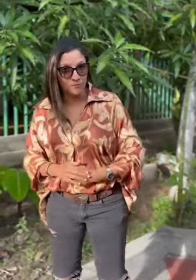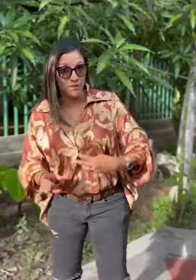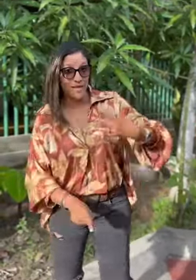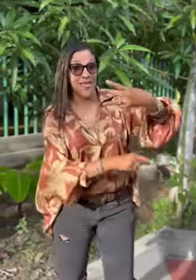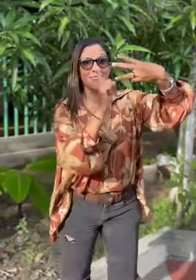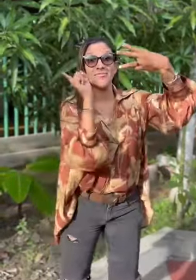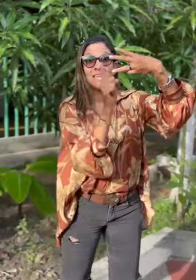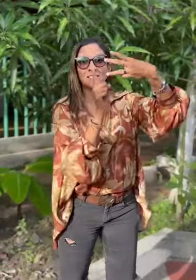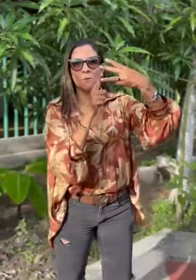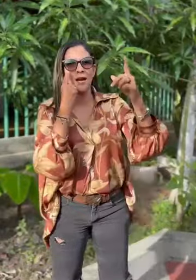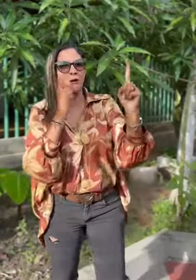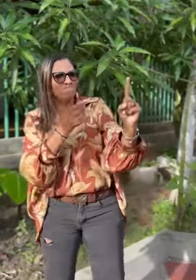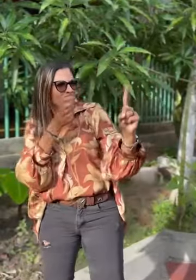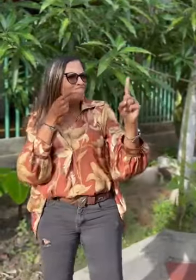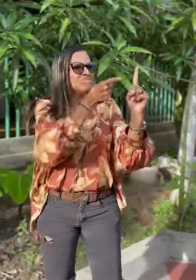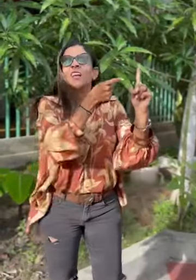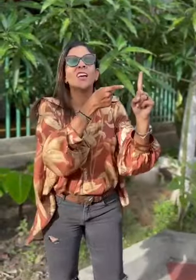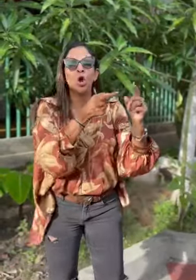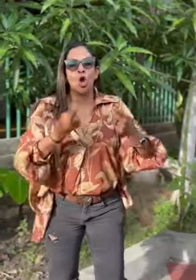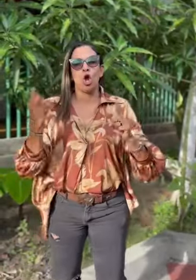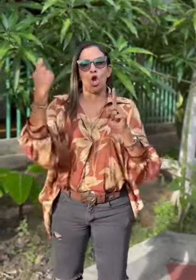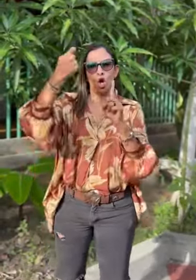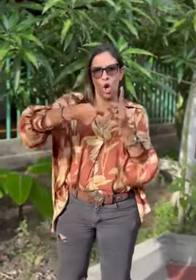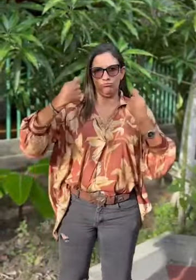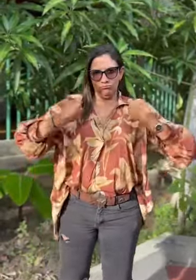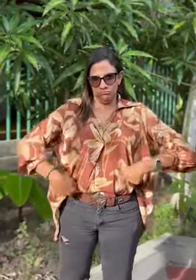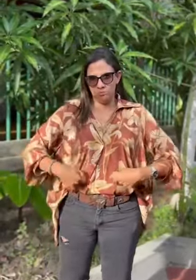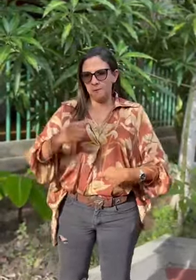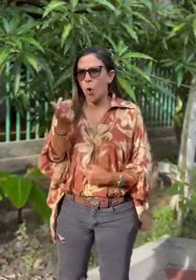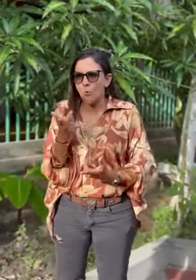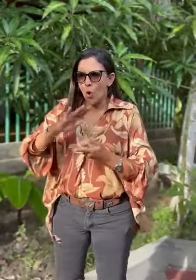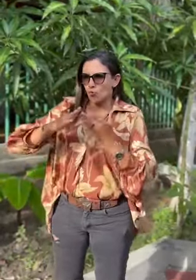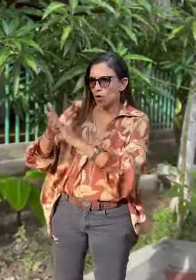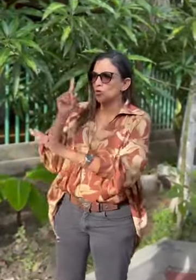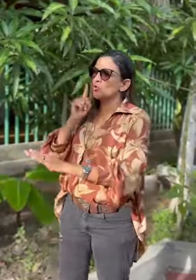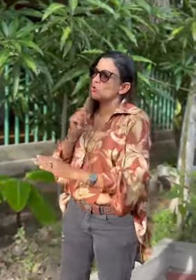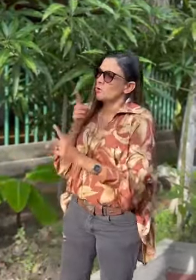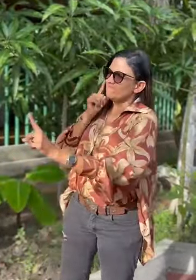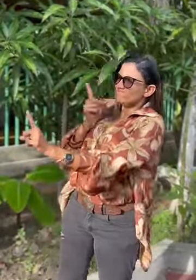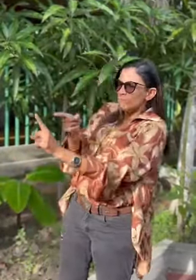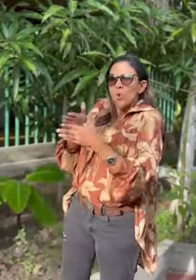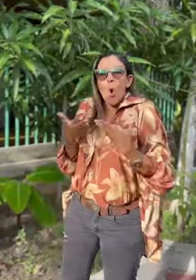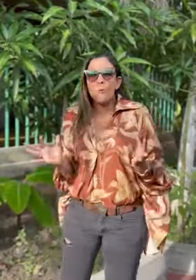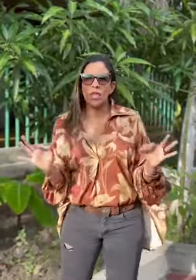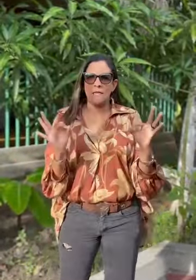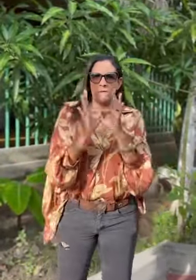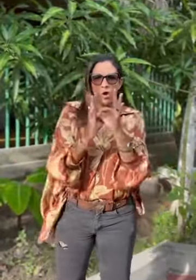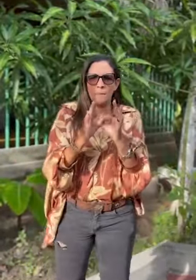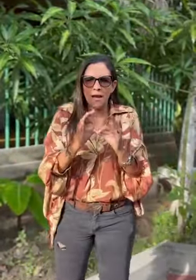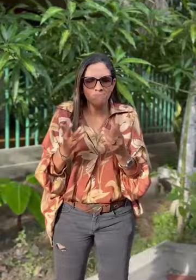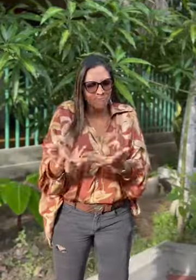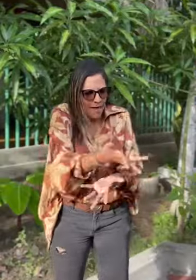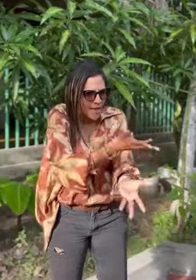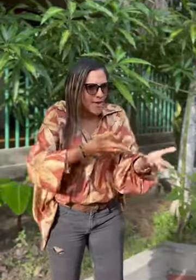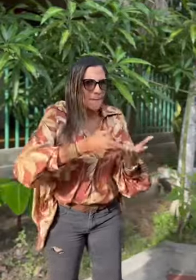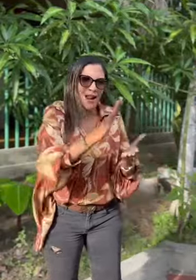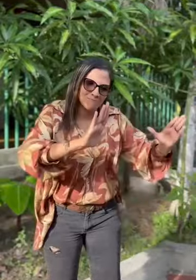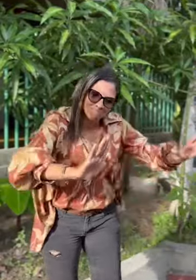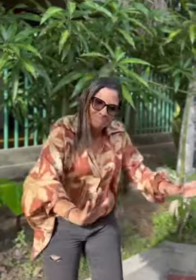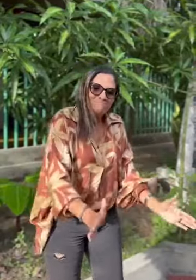Y tercero, el propósito de los roles enfocados a la comunidad sorda para mejorar, proyectándose para el año 2028 y